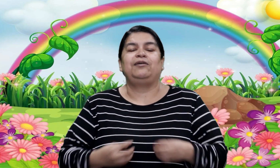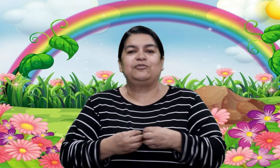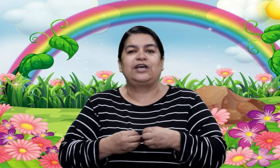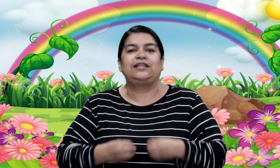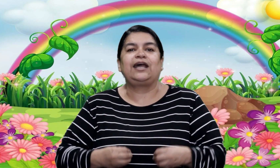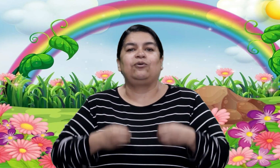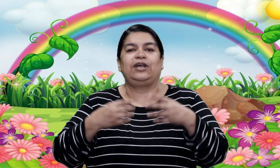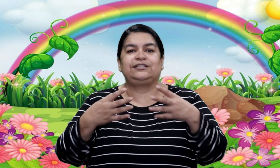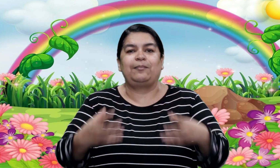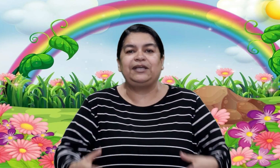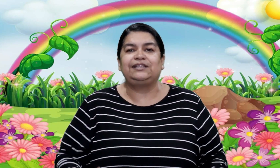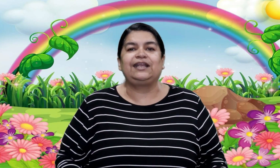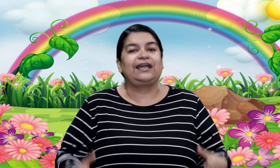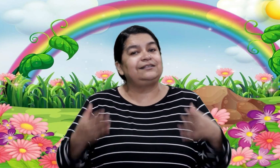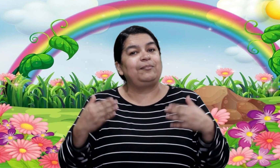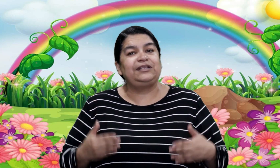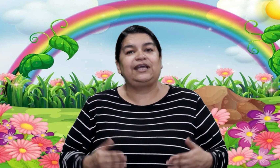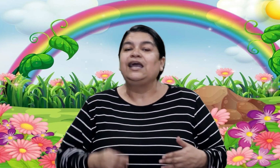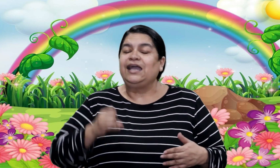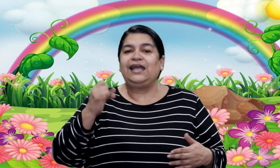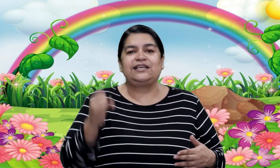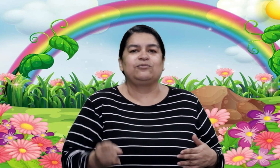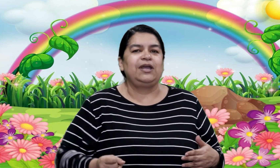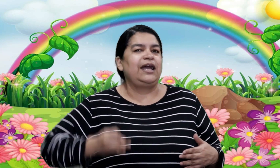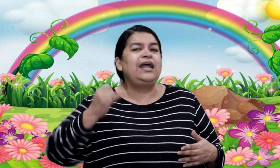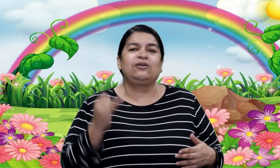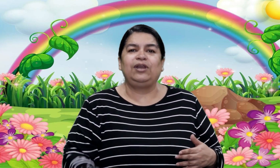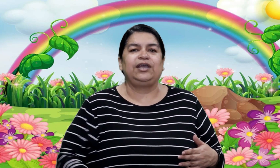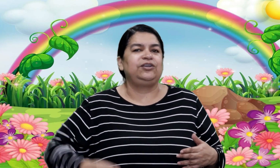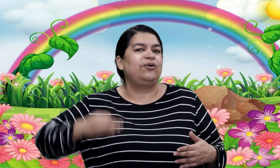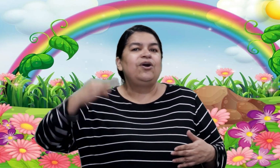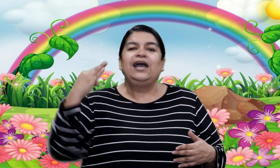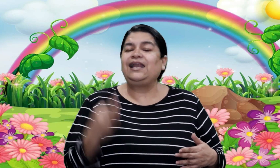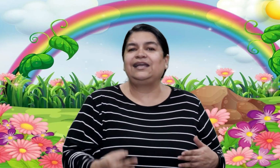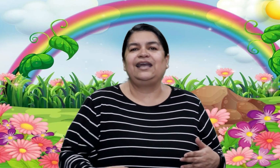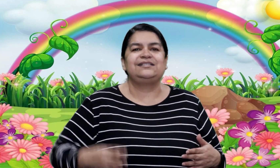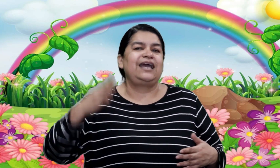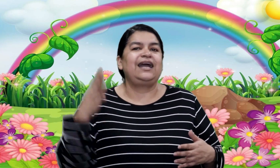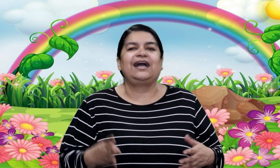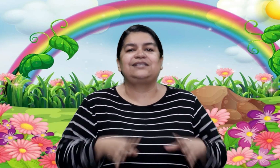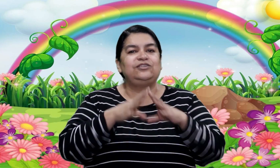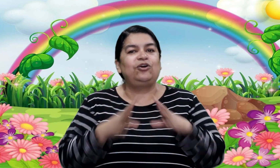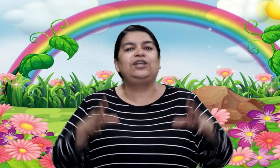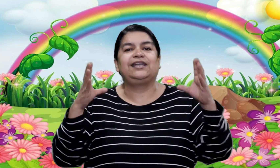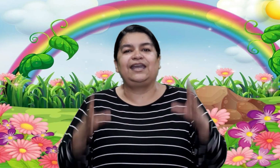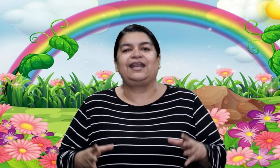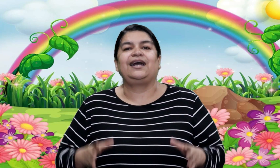debemos andar Correctamente y rectamente en la escuela, en el colegio En la iglesia, en la casa, donde quiera